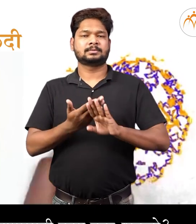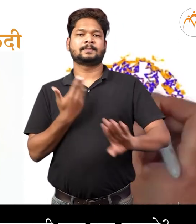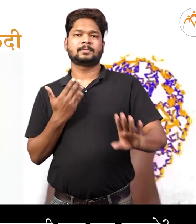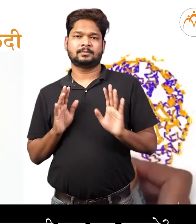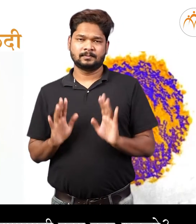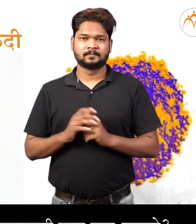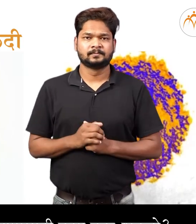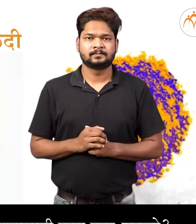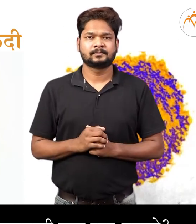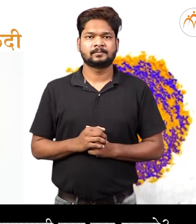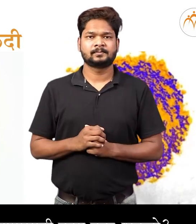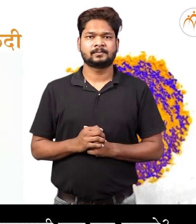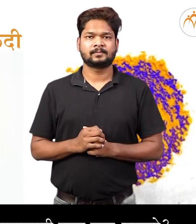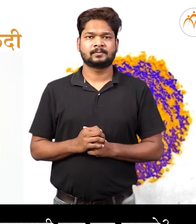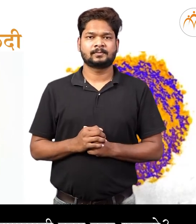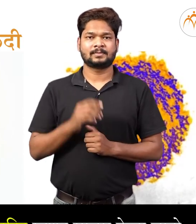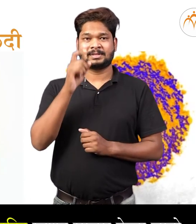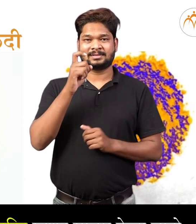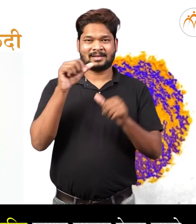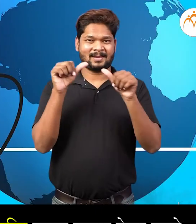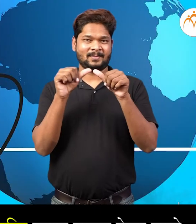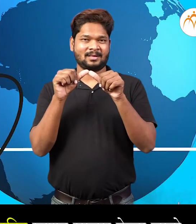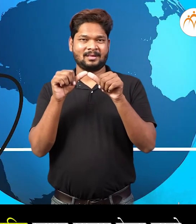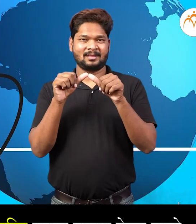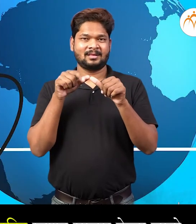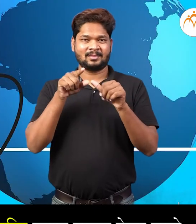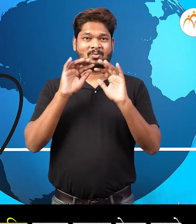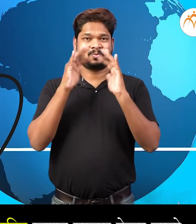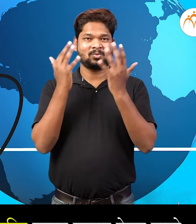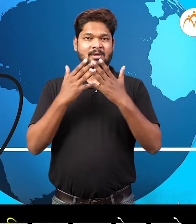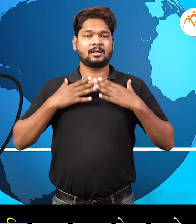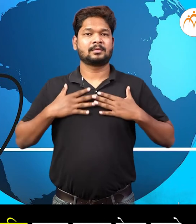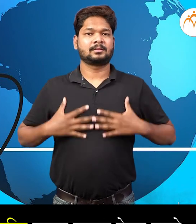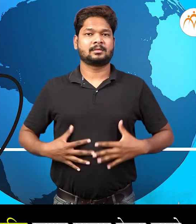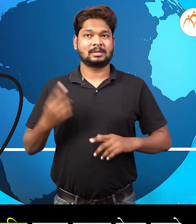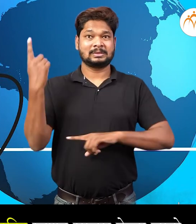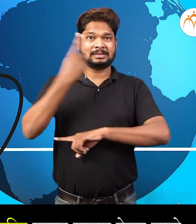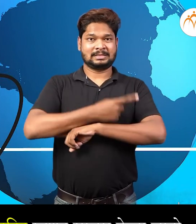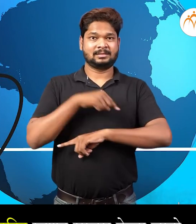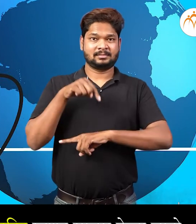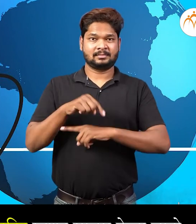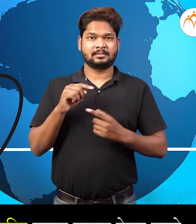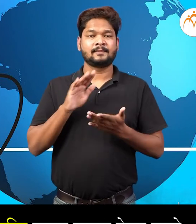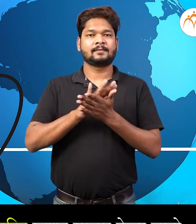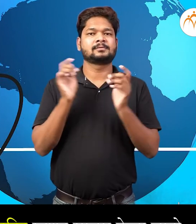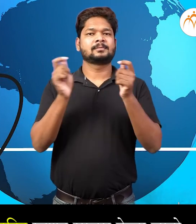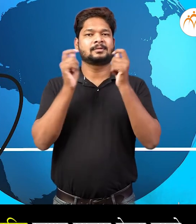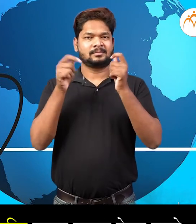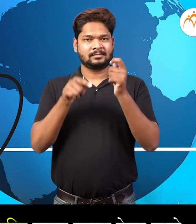अन्न भेसर टायने साथी काई करू शकतो, साथ एप्रेल हा दिवस जागतीक आरोग्य देन महनु साजरा केला जातो